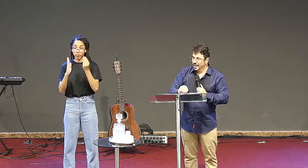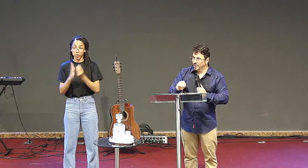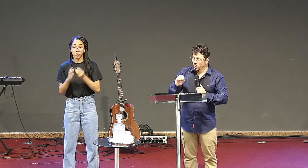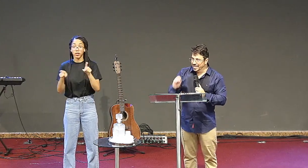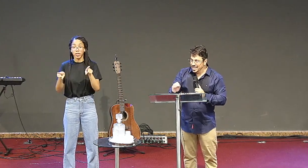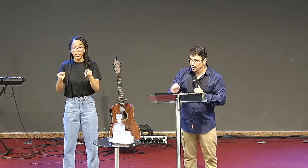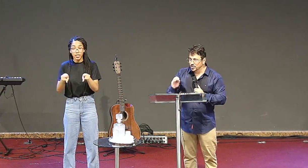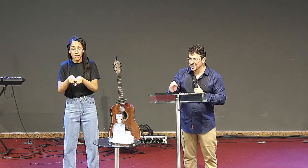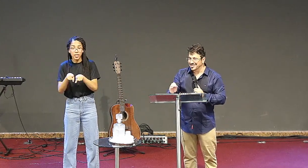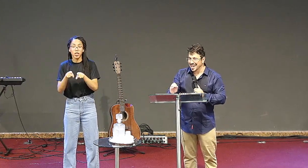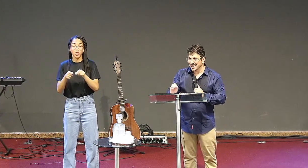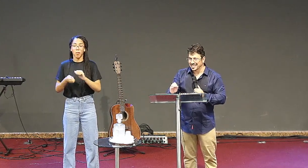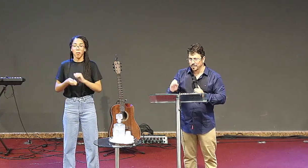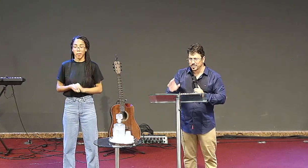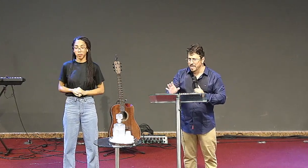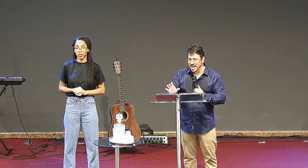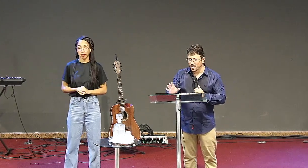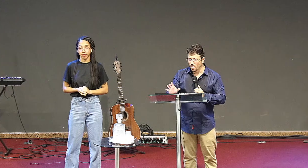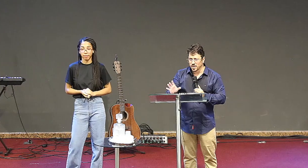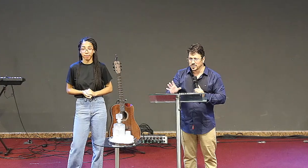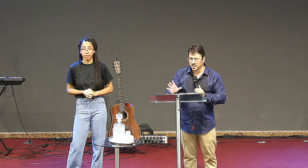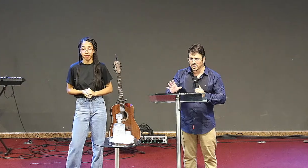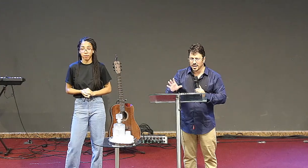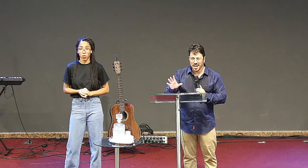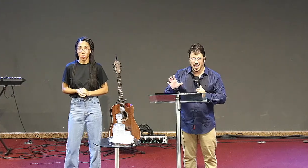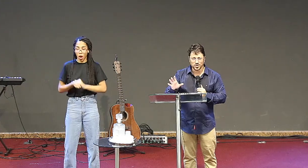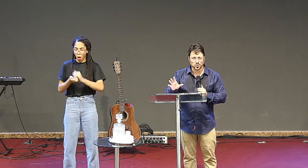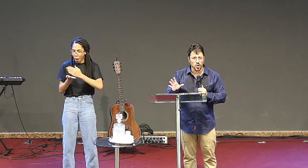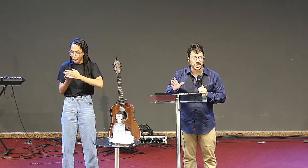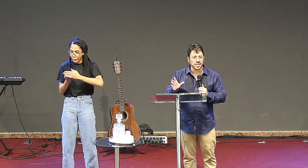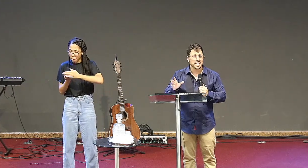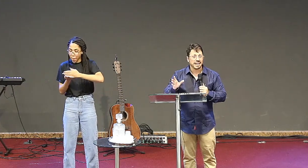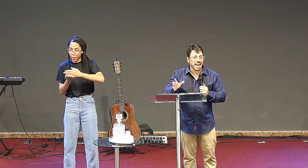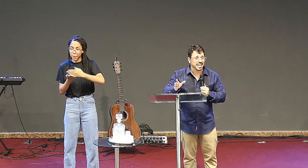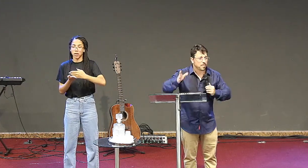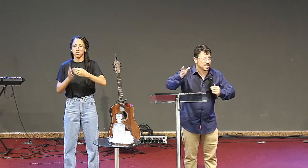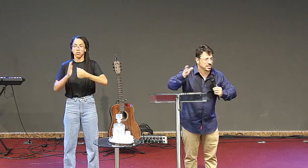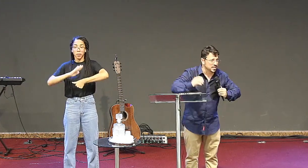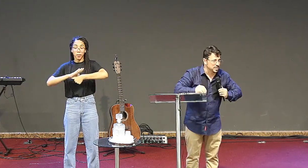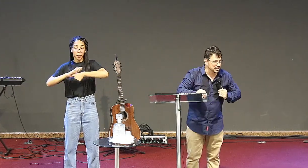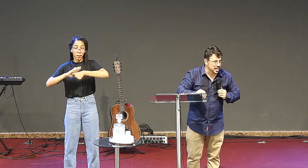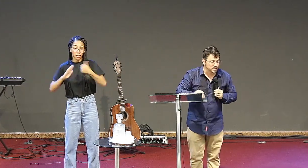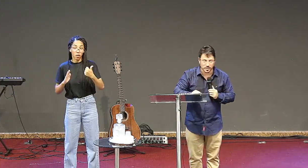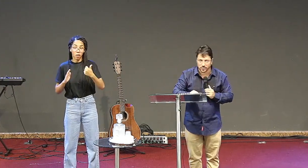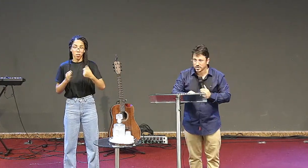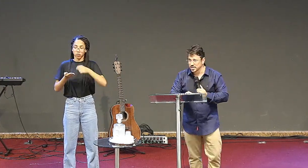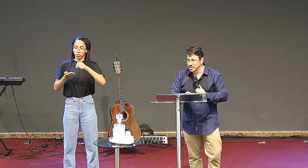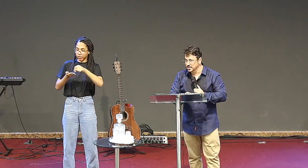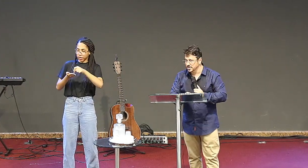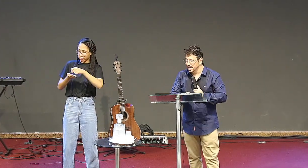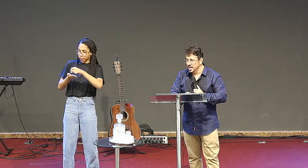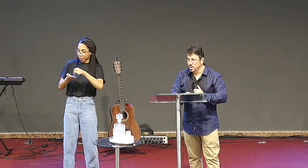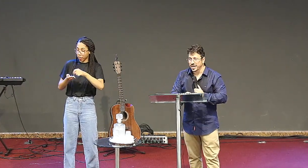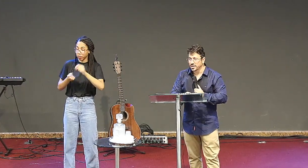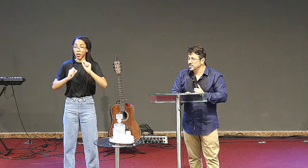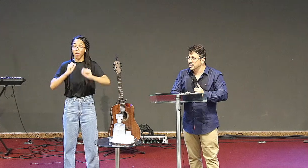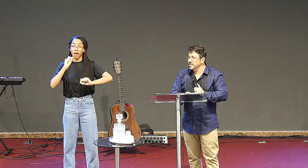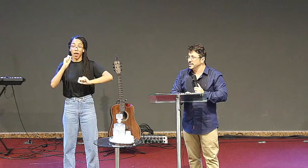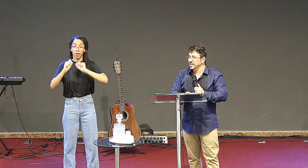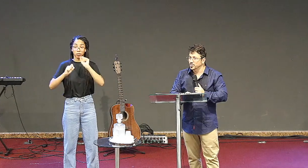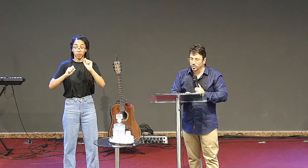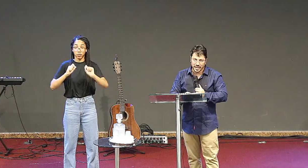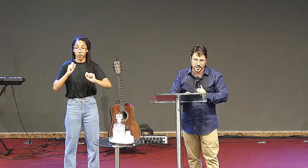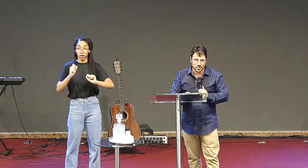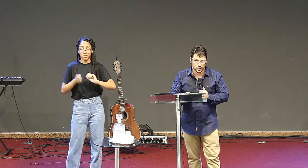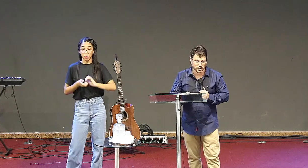O início da mensagem, a primeira coisa é sobre quem está passando a mensagem para vocês. E eu quero que você